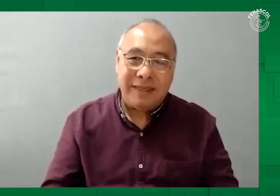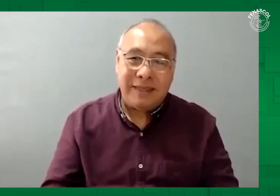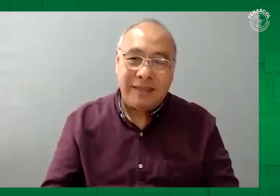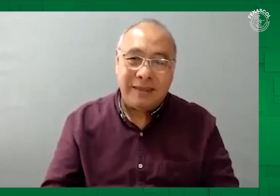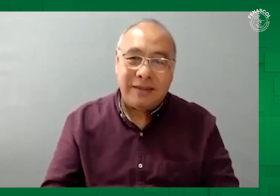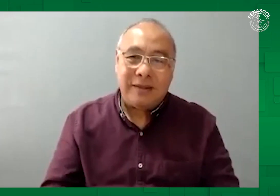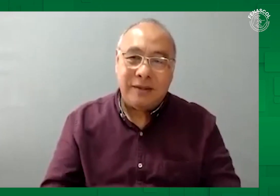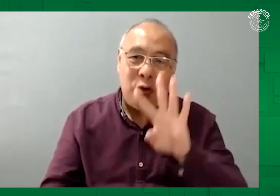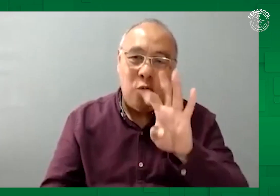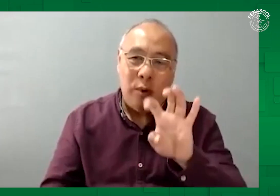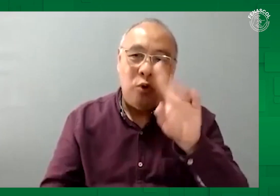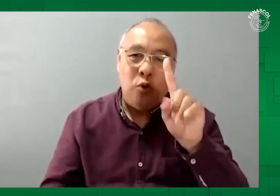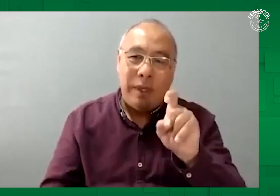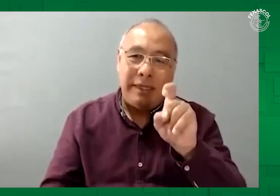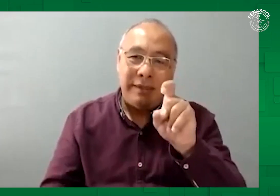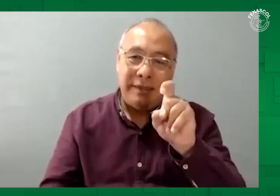1996.